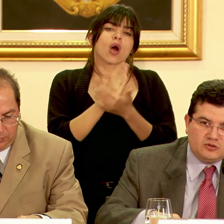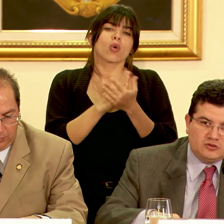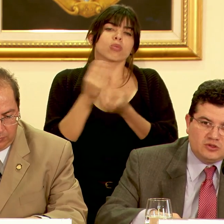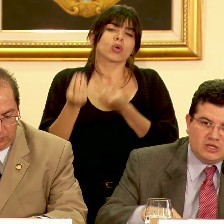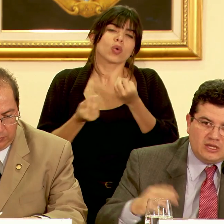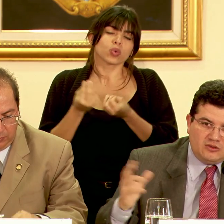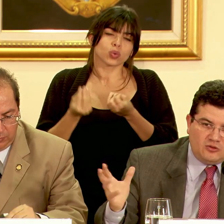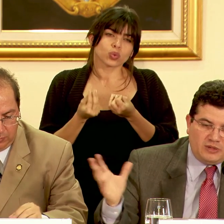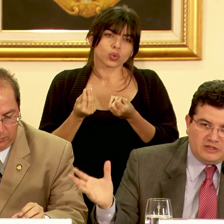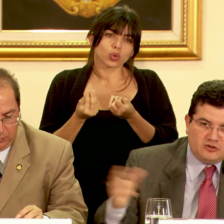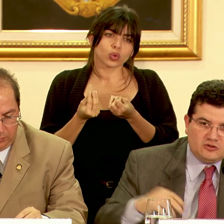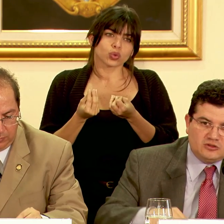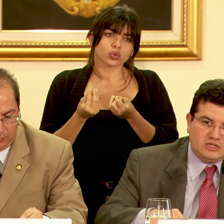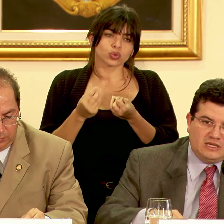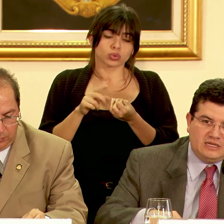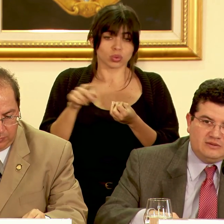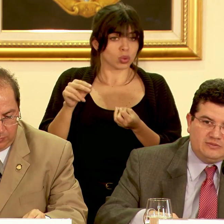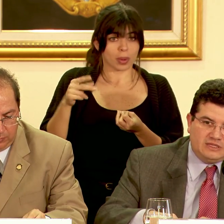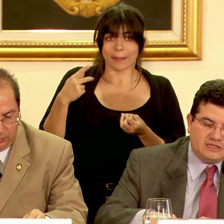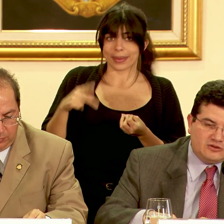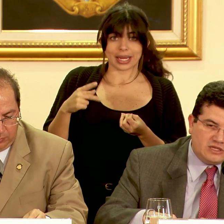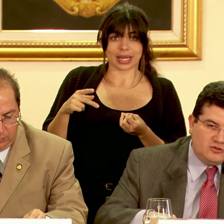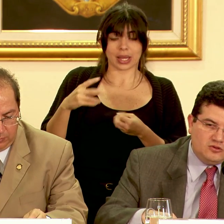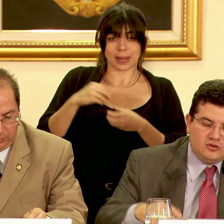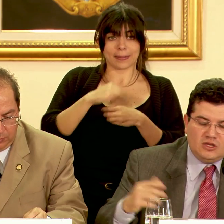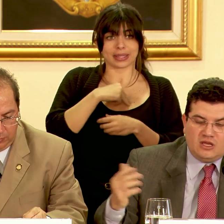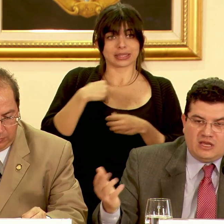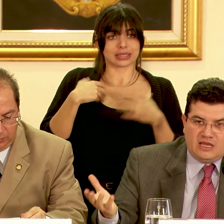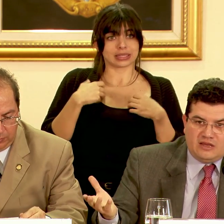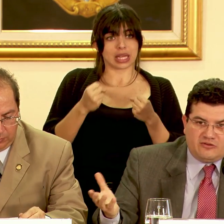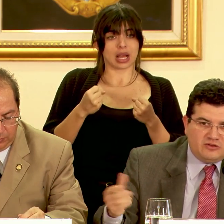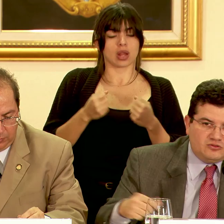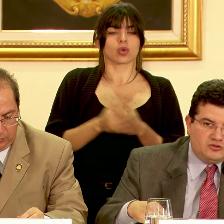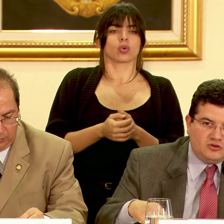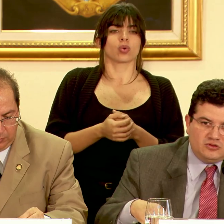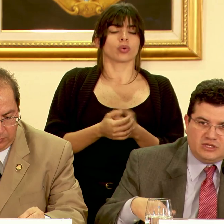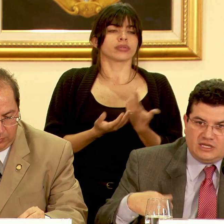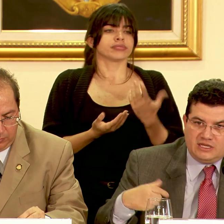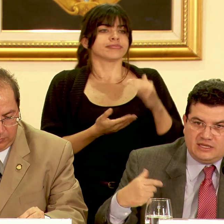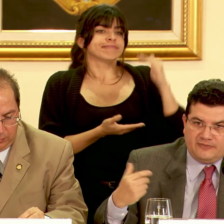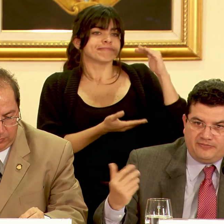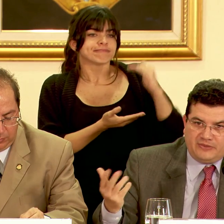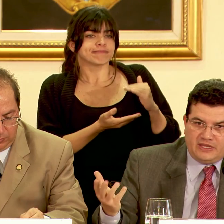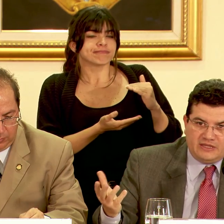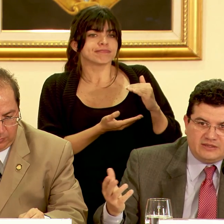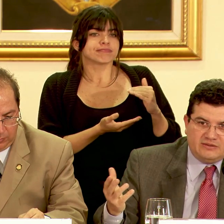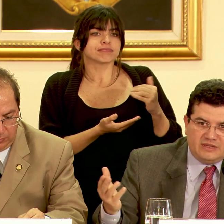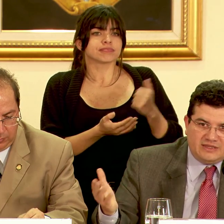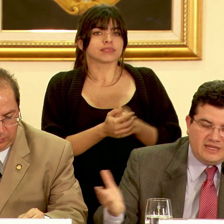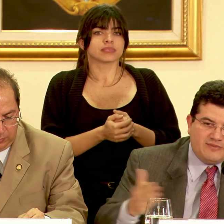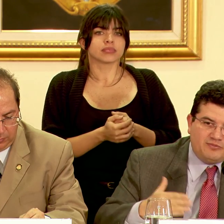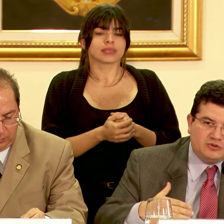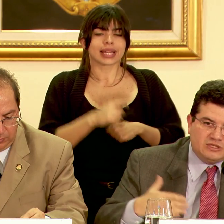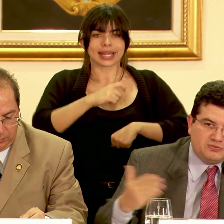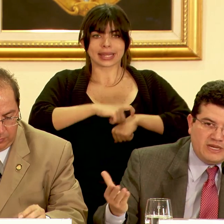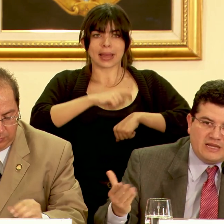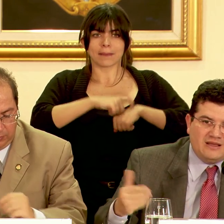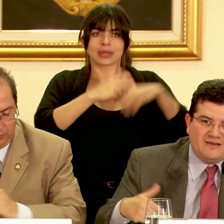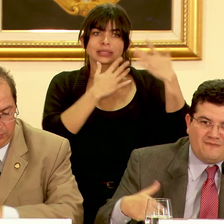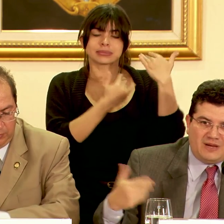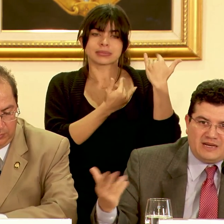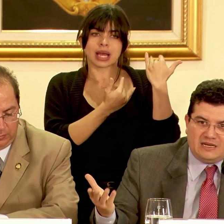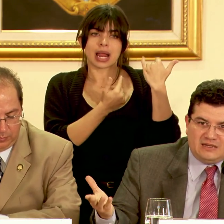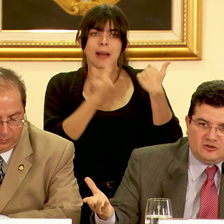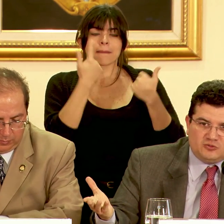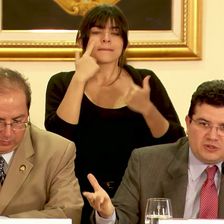productos no peligrosos en el ministerio de salud reducción de tiempo de espera